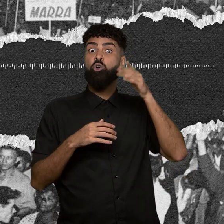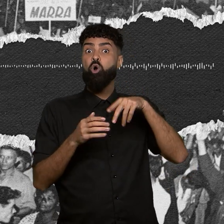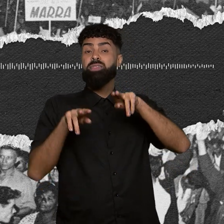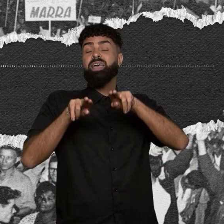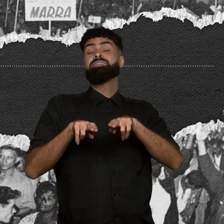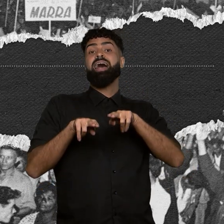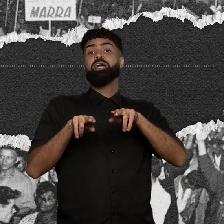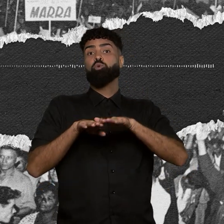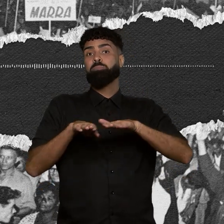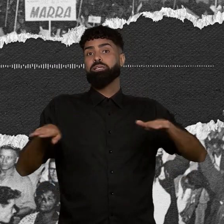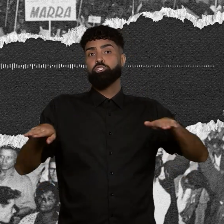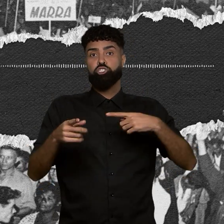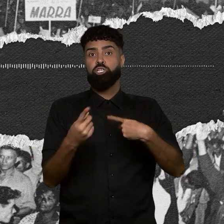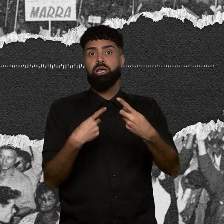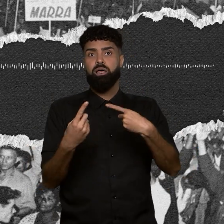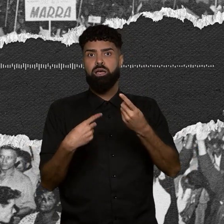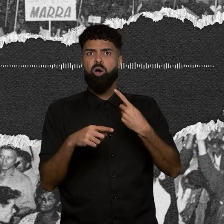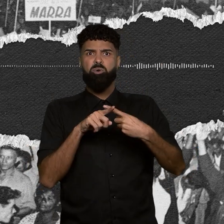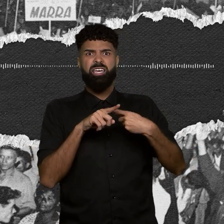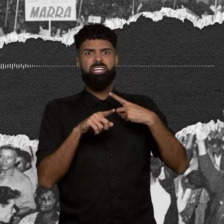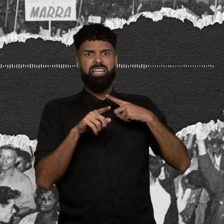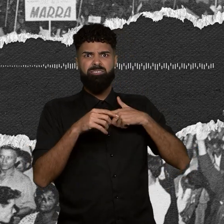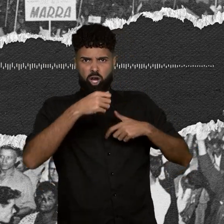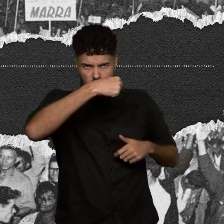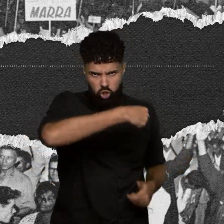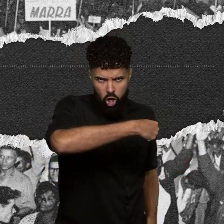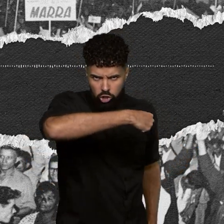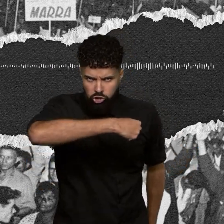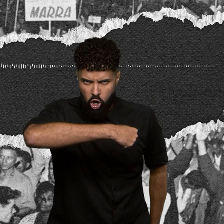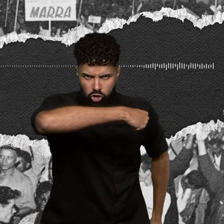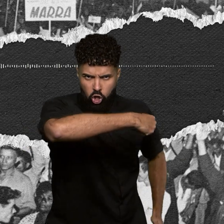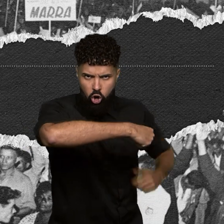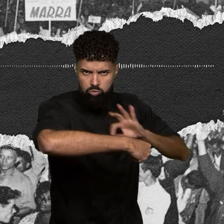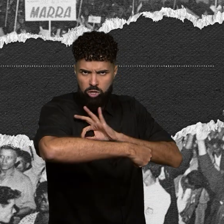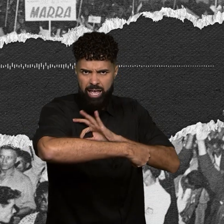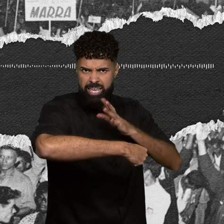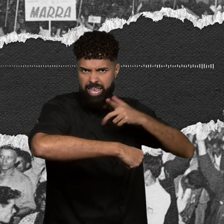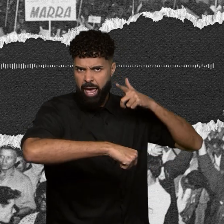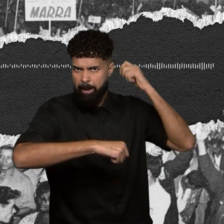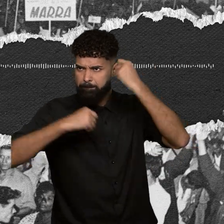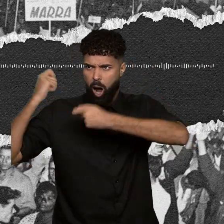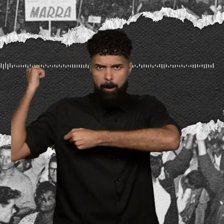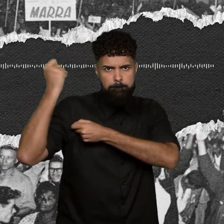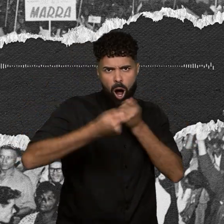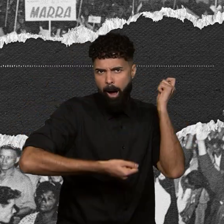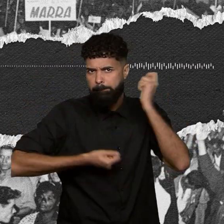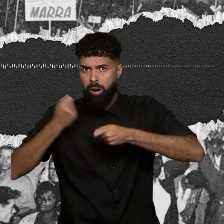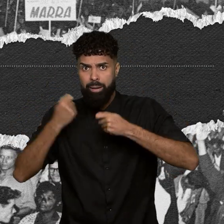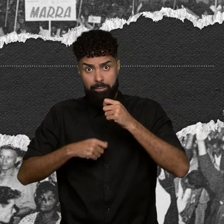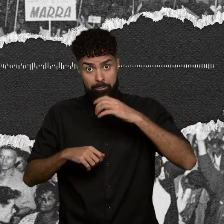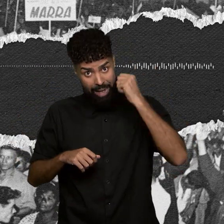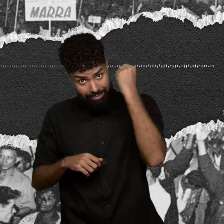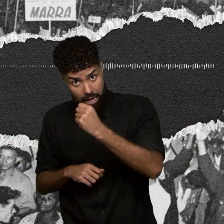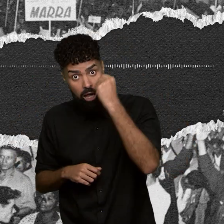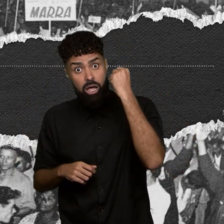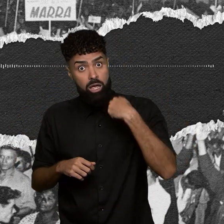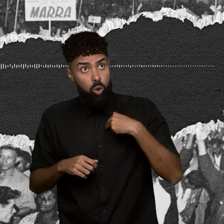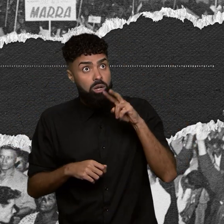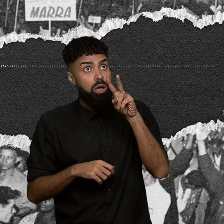morrer. Porque a tropa de choque veio mesmo para matar mesmo. Entendeu? O quebrou mesmo. Eu lembro que eu fiquei juntado aqui na perna do meu